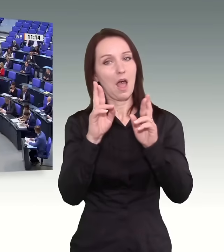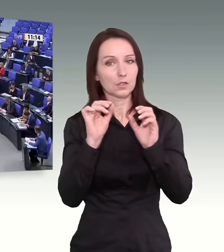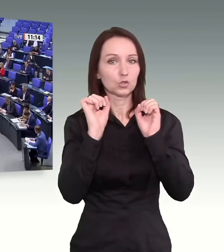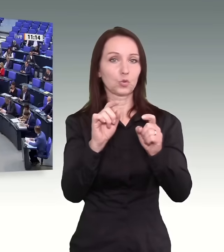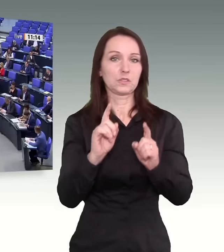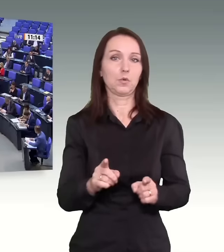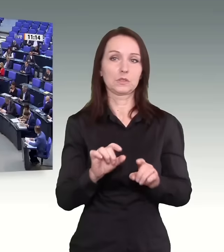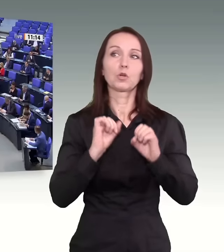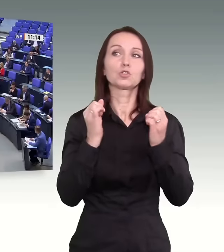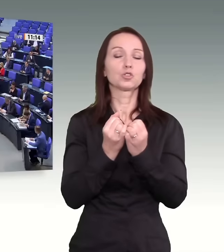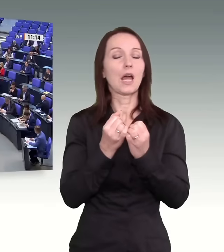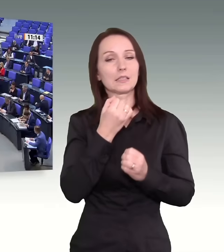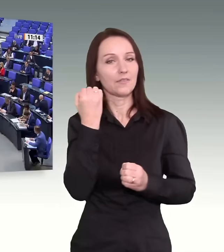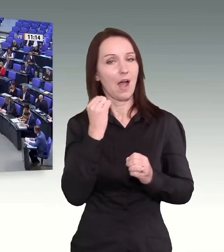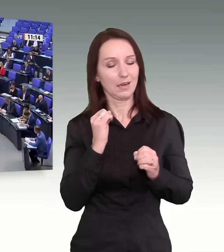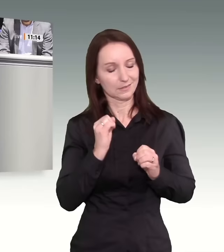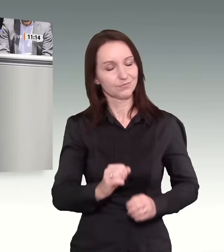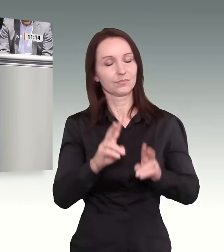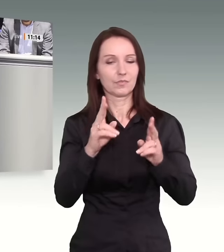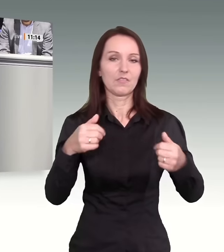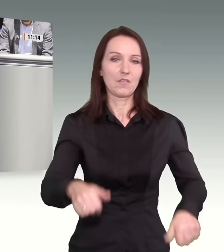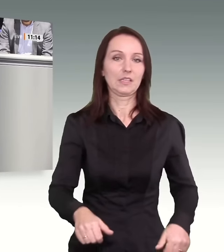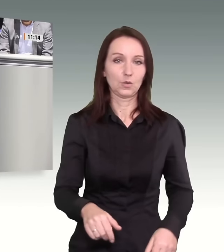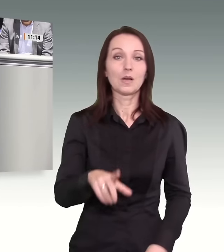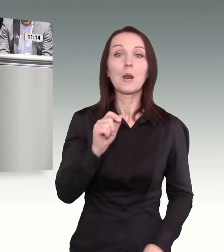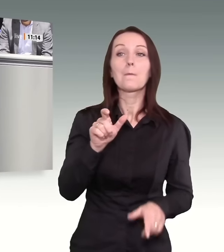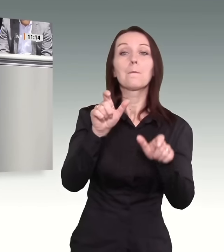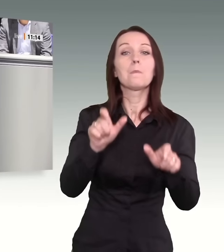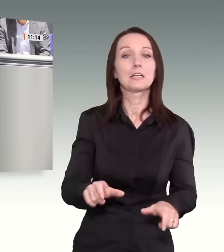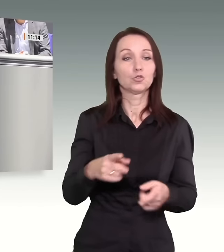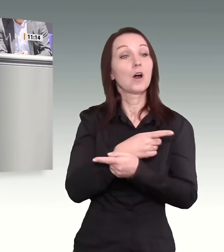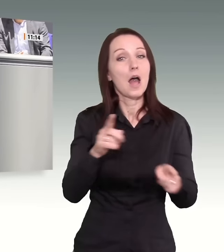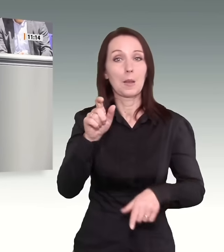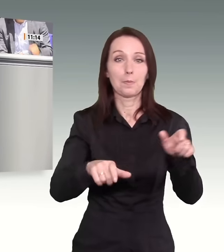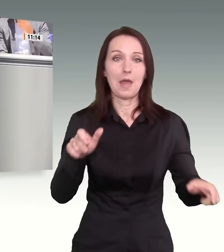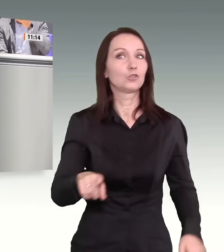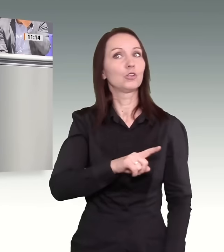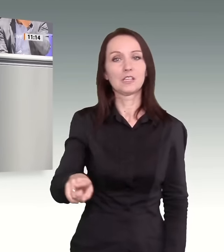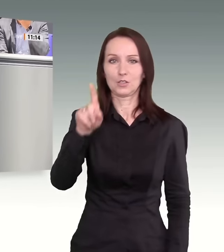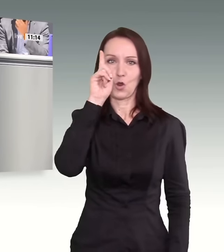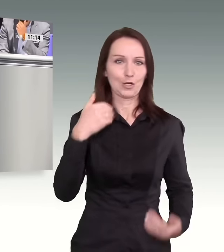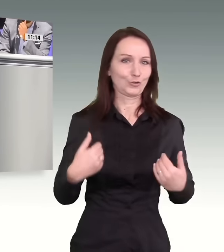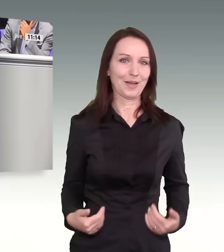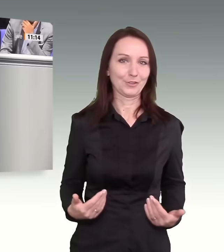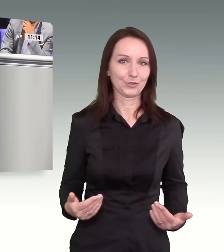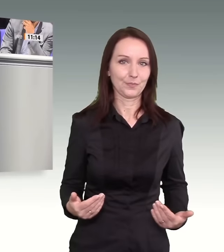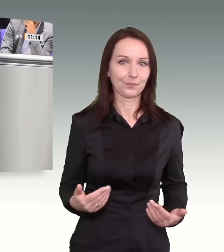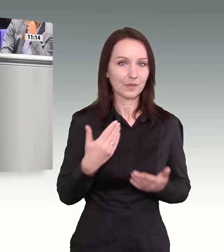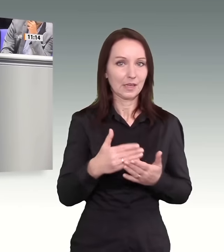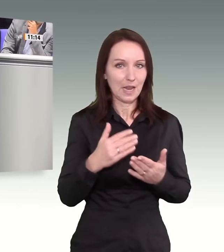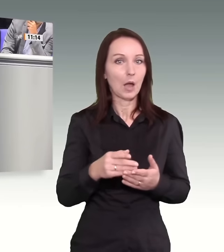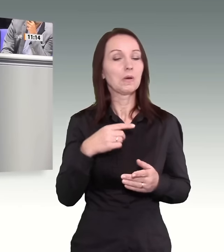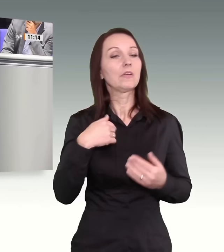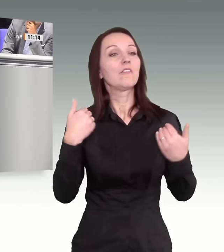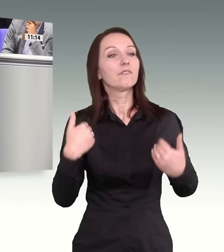Würde des Menschen ist unantastbar. In dem Urteil zum Asylbewerberleistungsgesetz von 2012 wird das nochmal vom Bundesverfassungsgericht